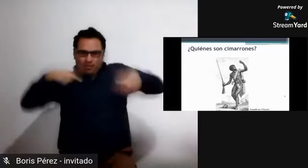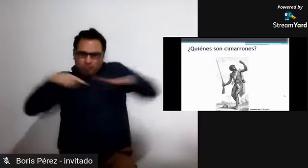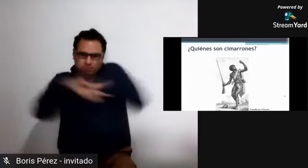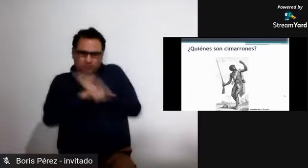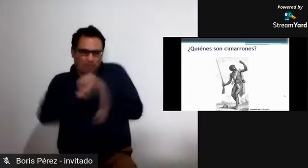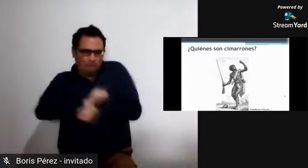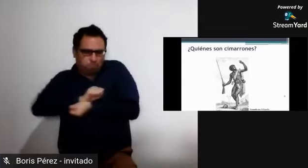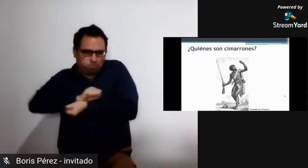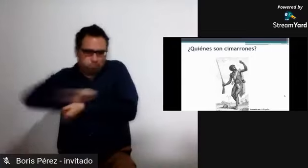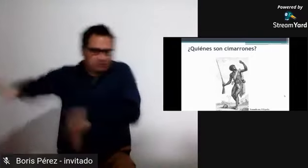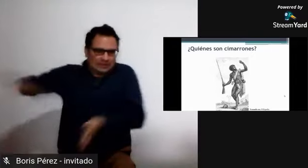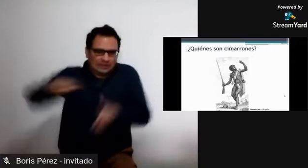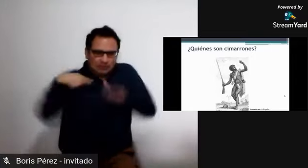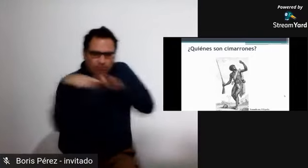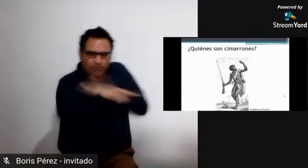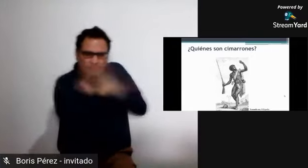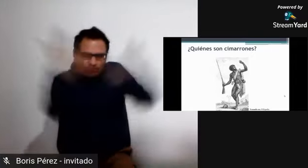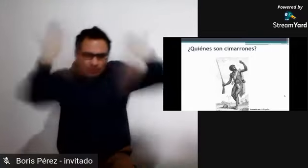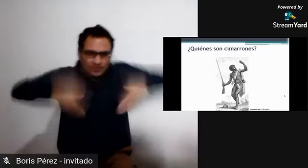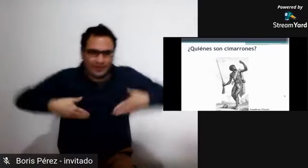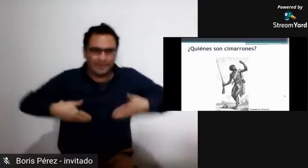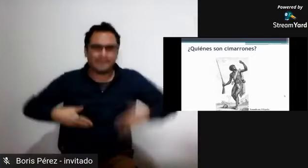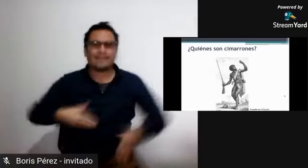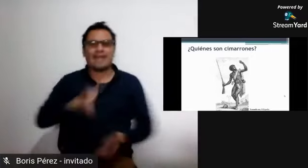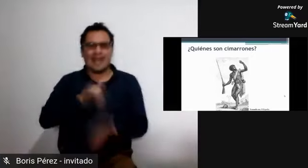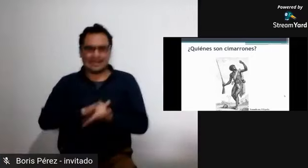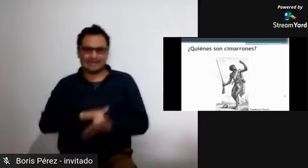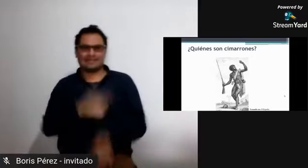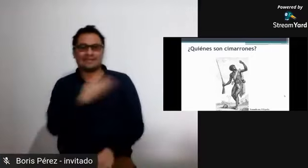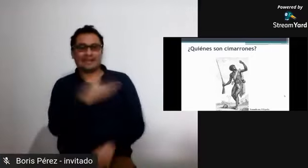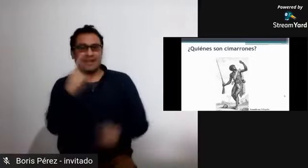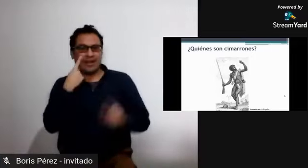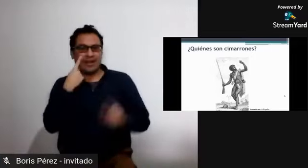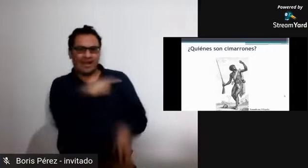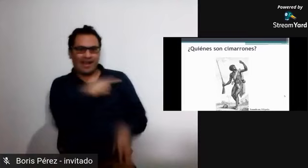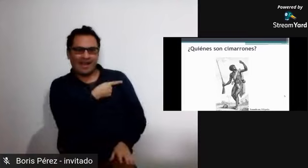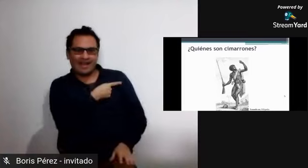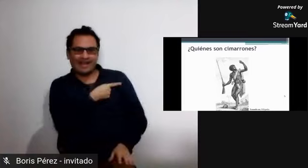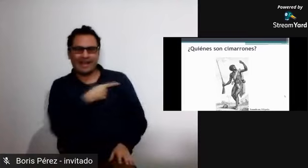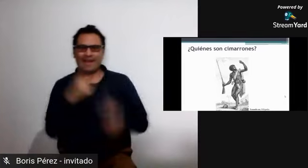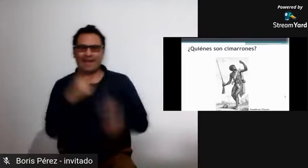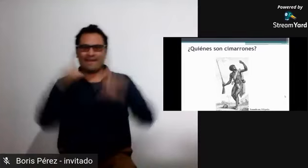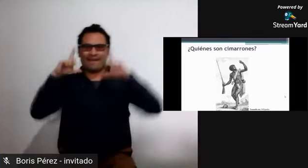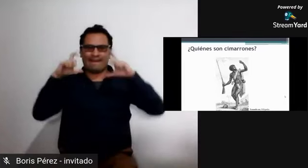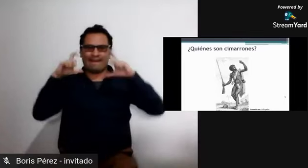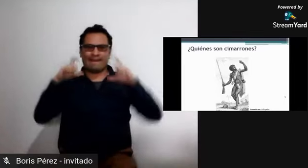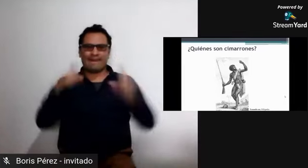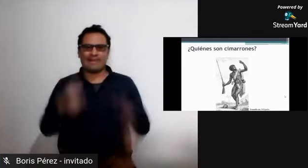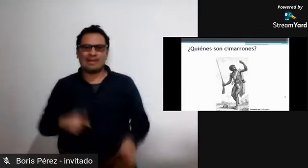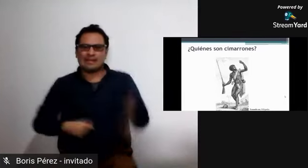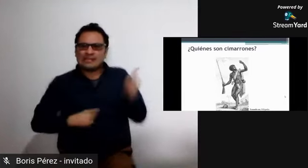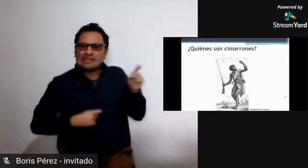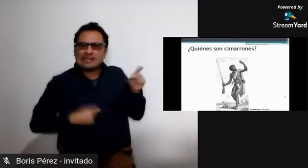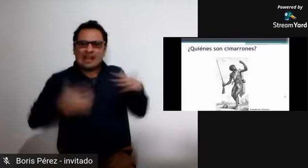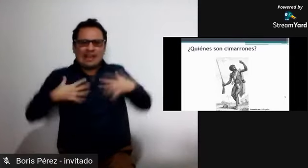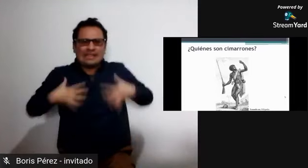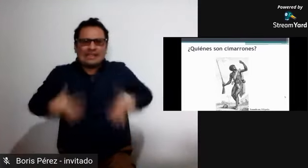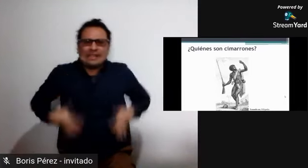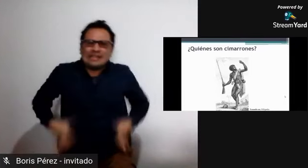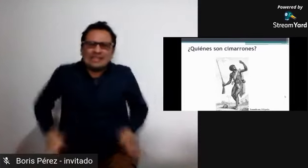fueron entonces personas esclavizadas que buscaron su libertad y huyeron del yugo del esclavo.